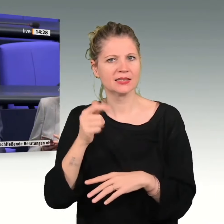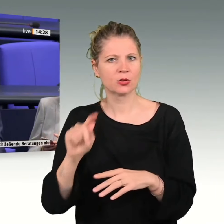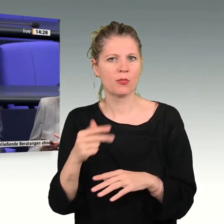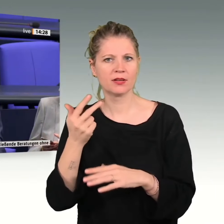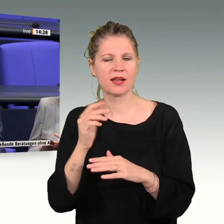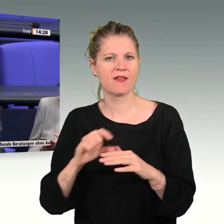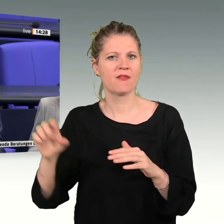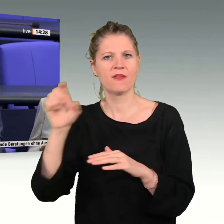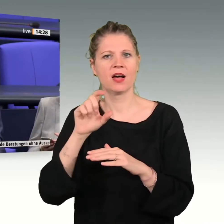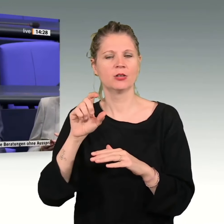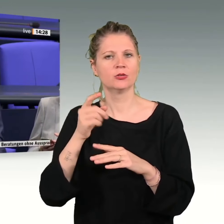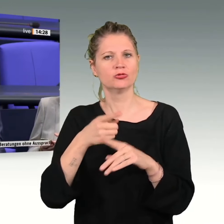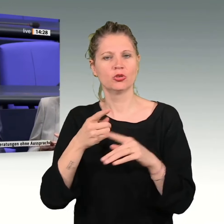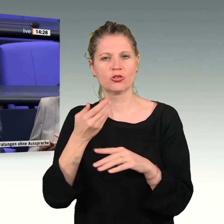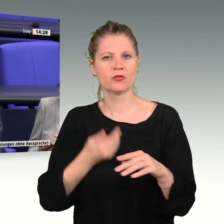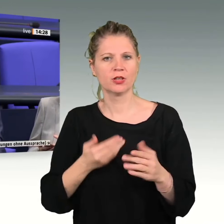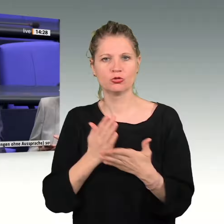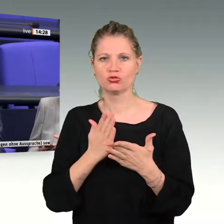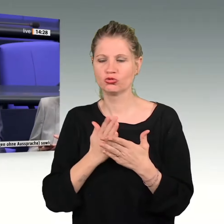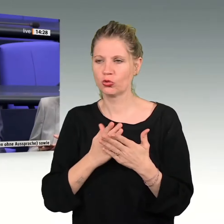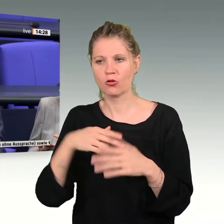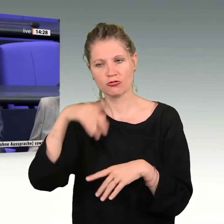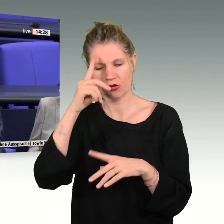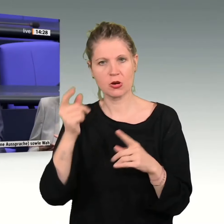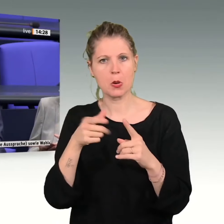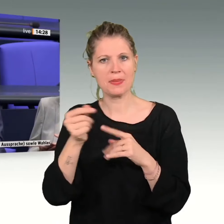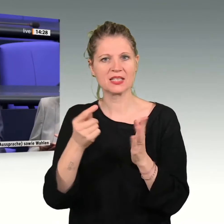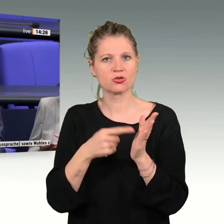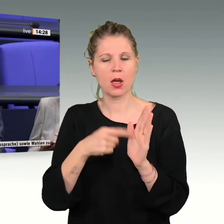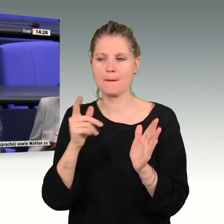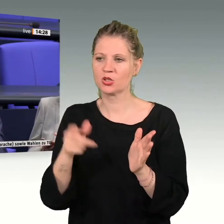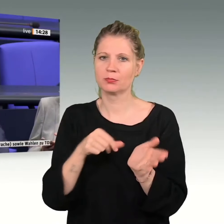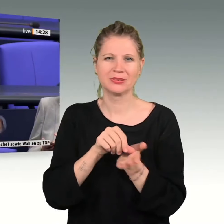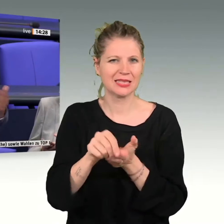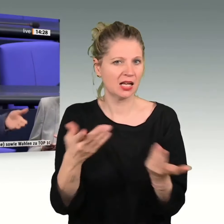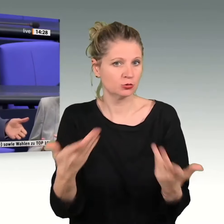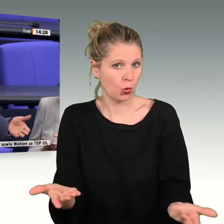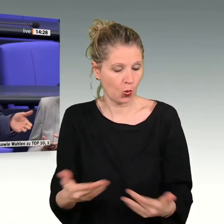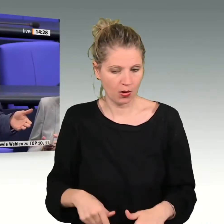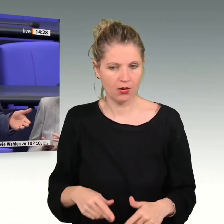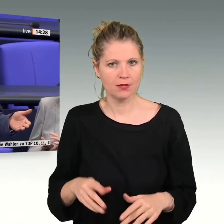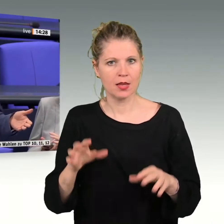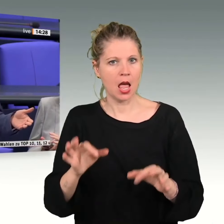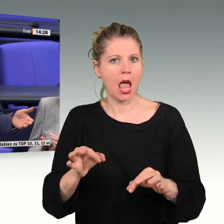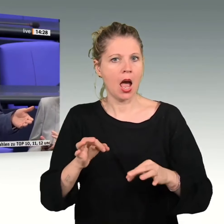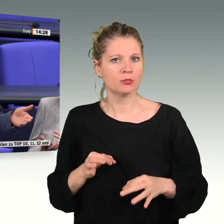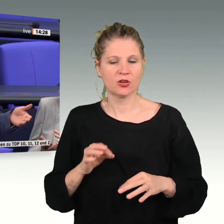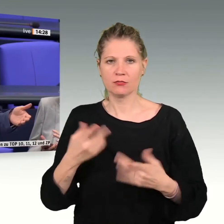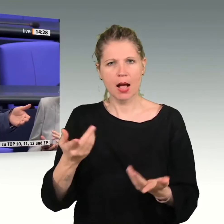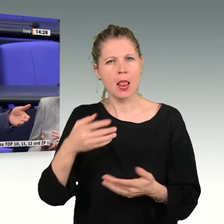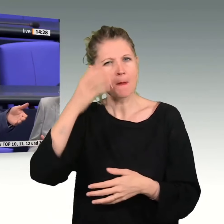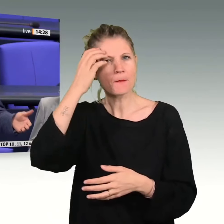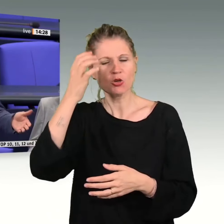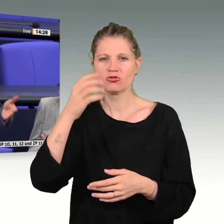Durchschnittsverdienstes bereits in Deutschland Spitzensteuer zahlt, was Sie eben so schön angedeutet haben, eine Erbschaft, machen Sie mal eine Erbschaft in München,